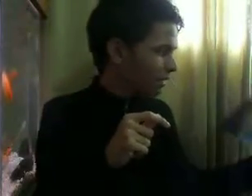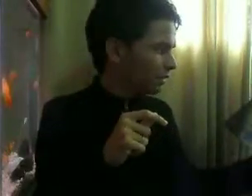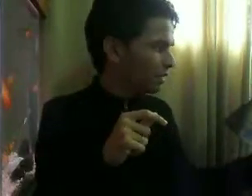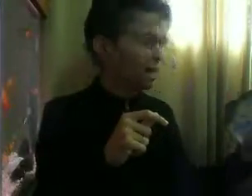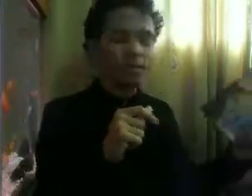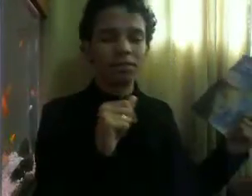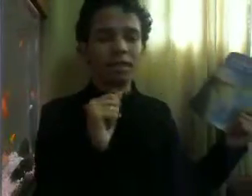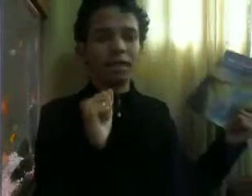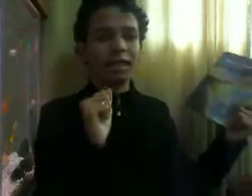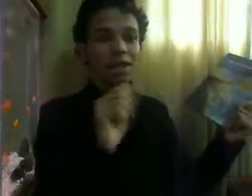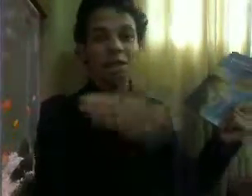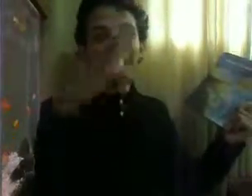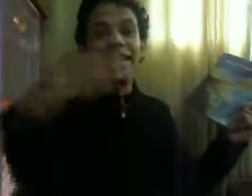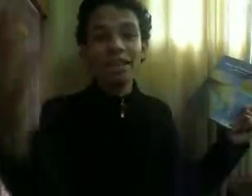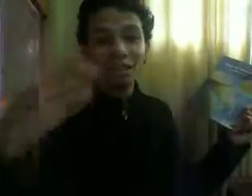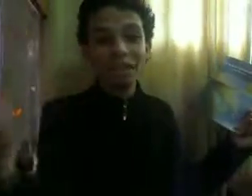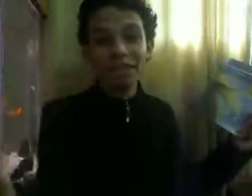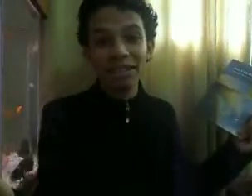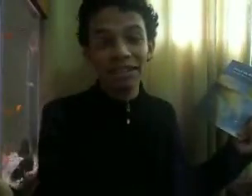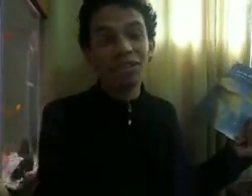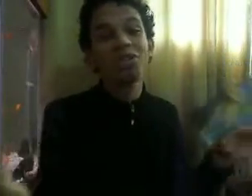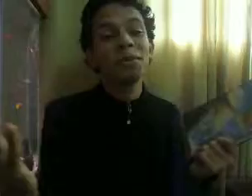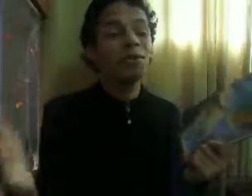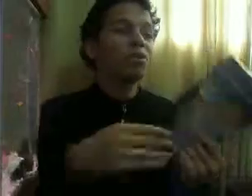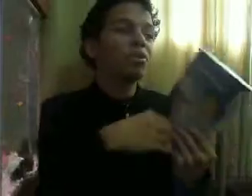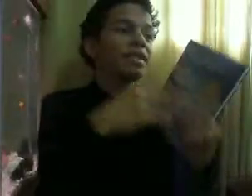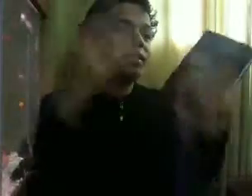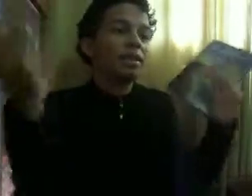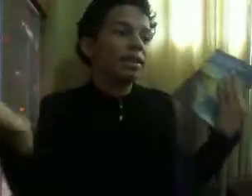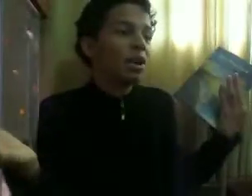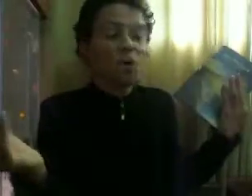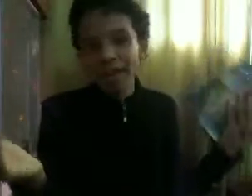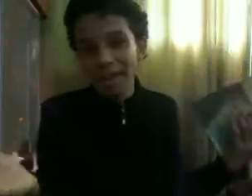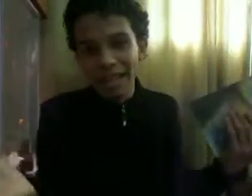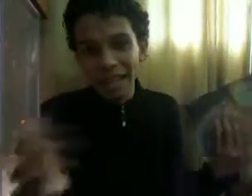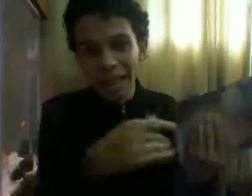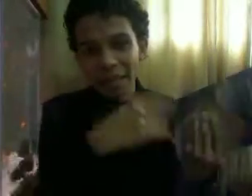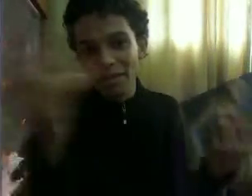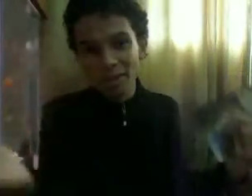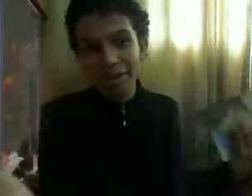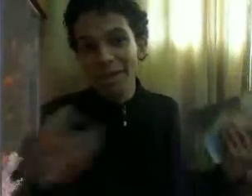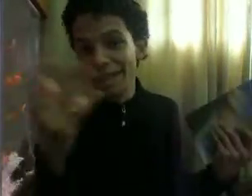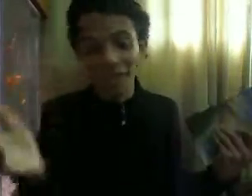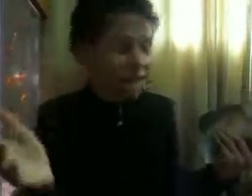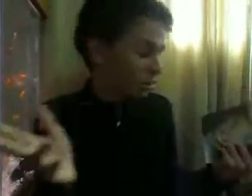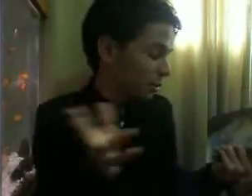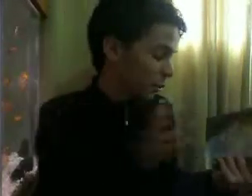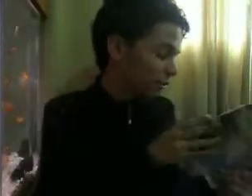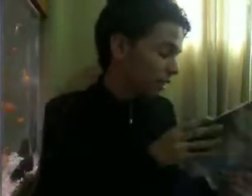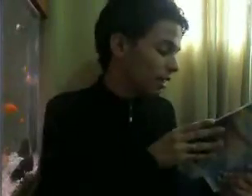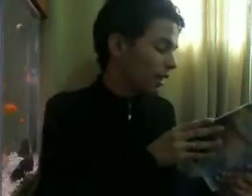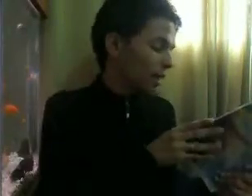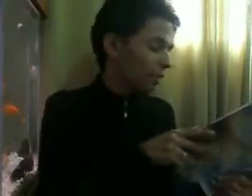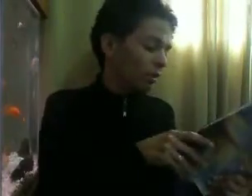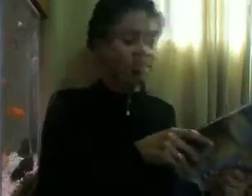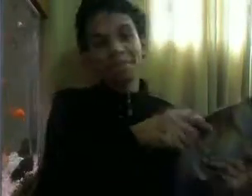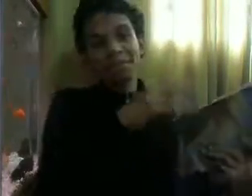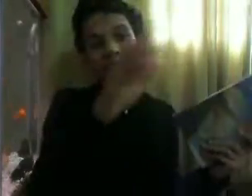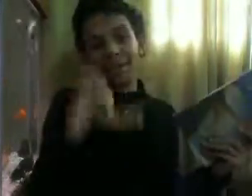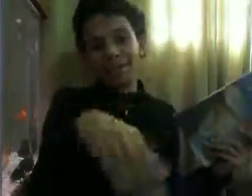Enfim E quando ele resolve Fazer sexo com as prostitutas O encanto acaba E descobrem que ele é um cara comum Bom Partindo